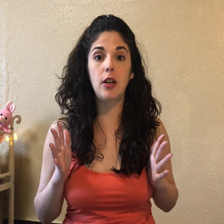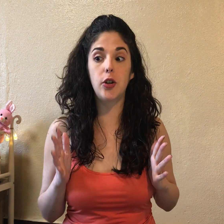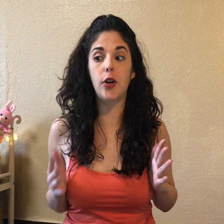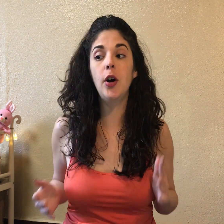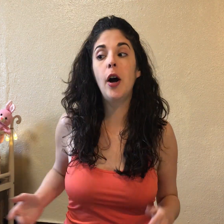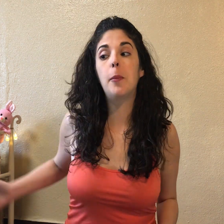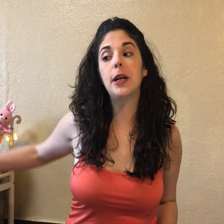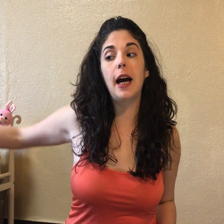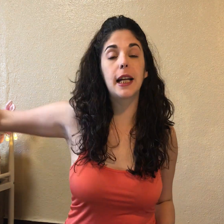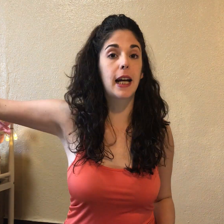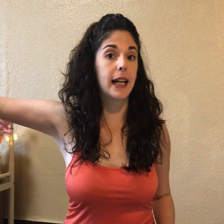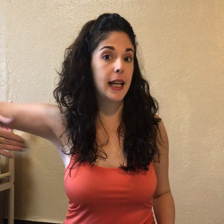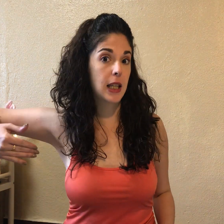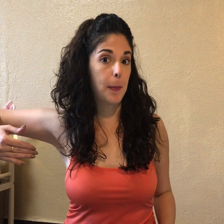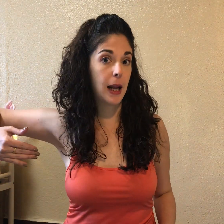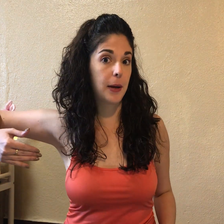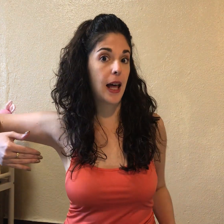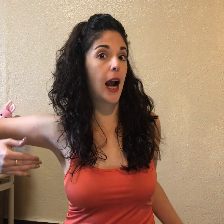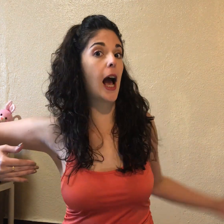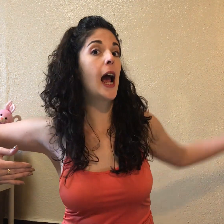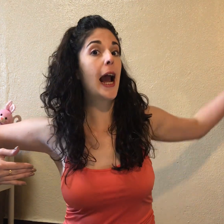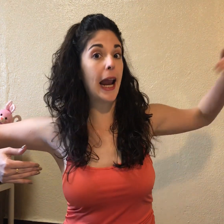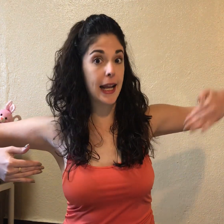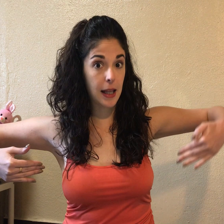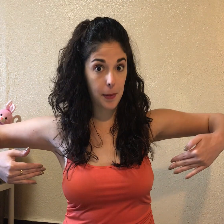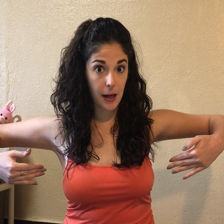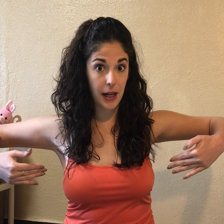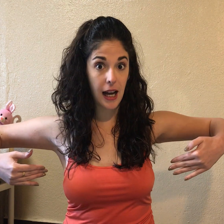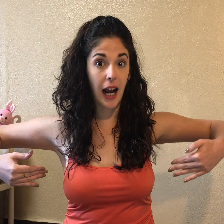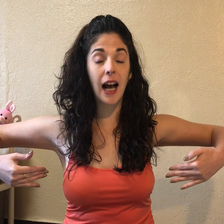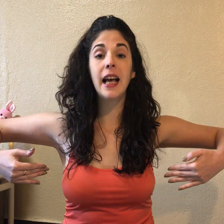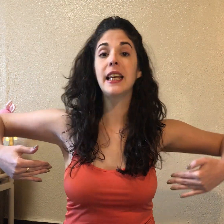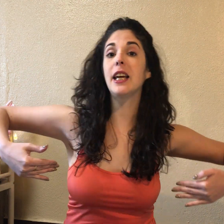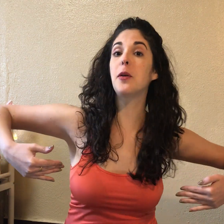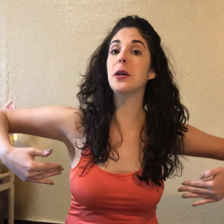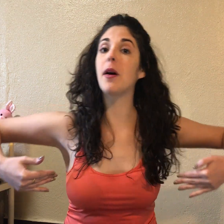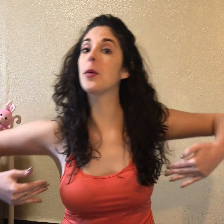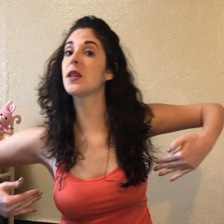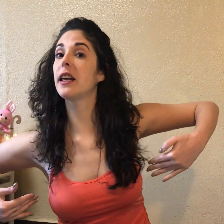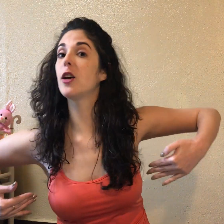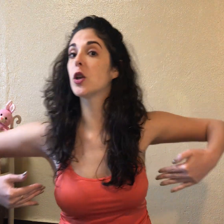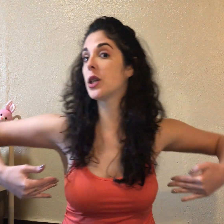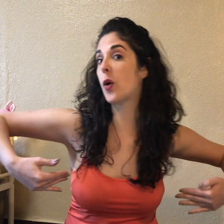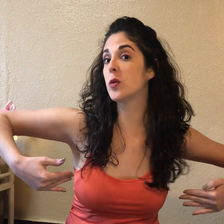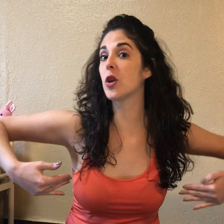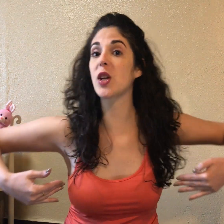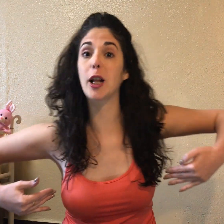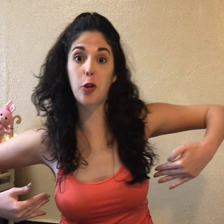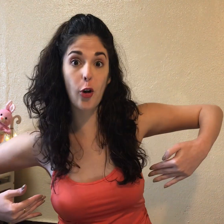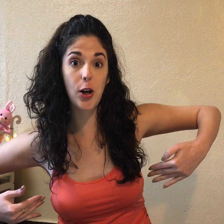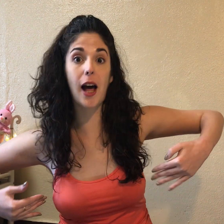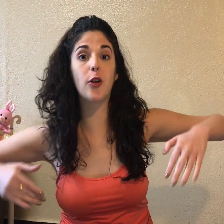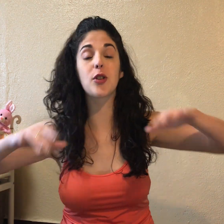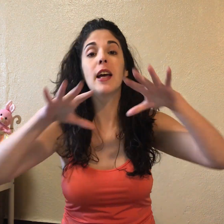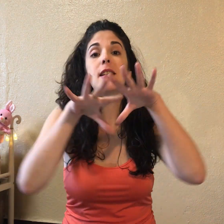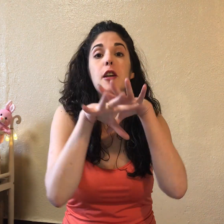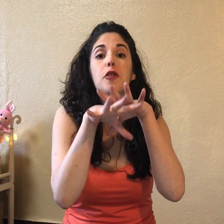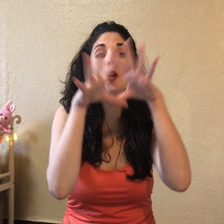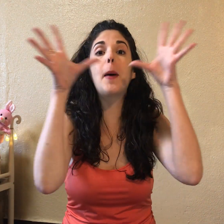el no, voy a agarrar esta palabra de acá, esta palabra de acá, Y es como que vamos a ir los tres juntos a todos lados. Se forma